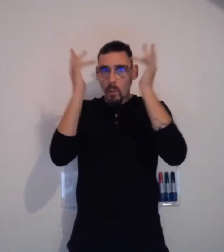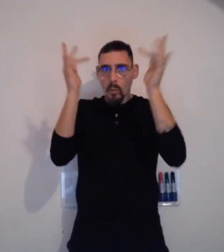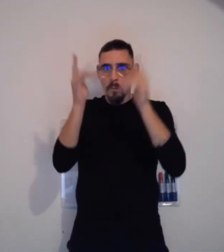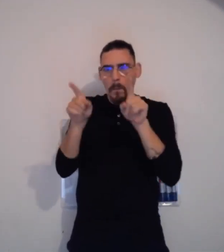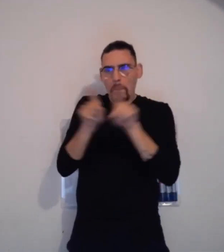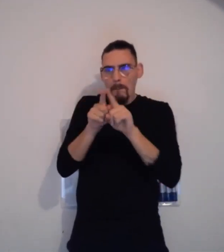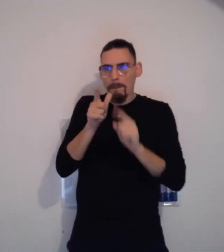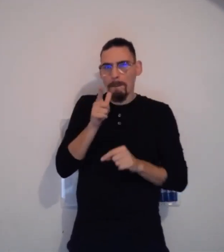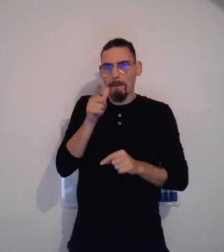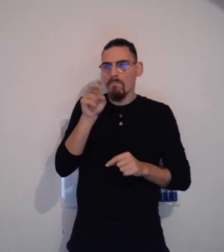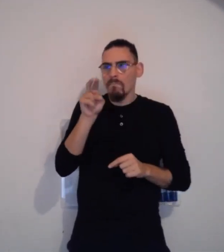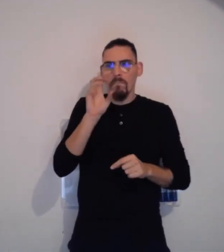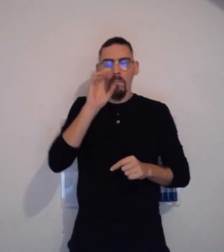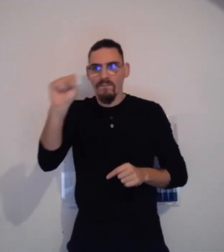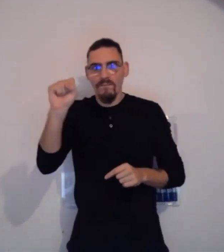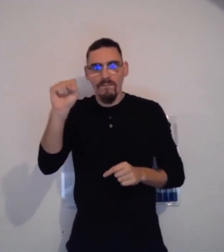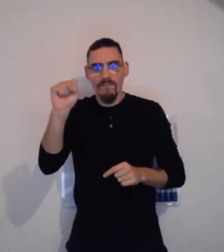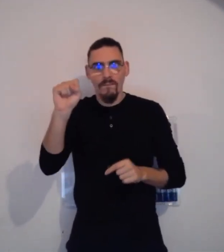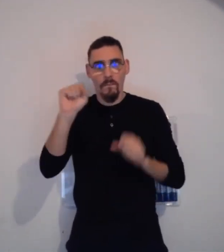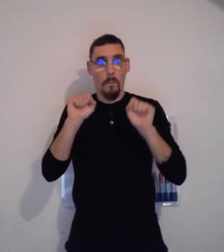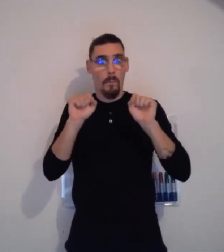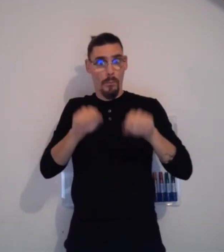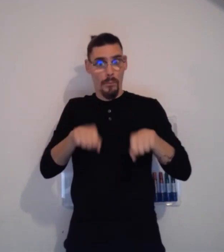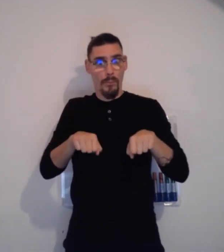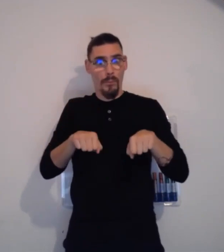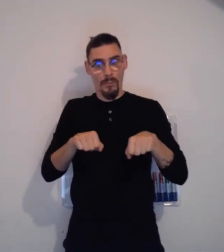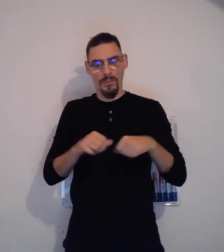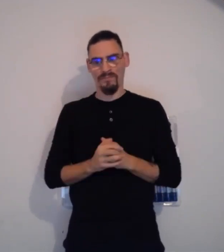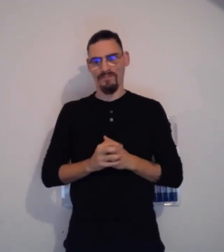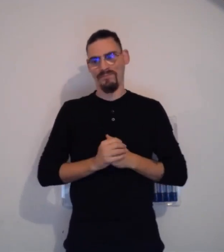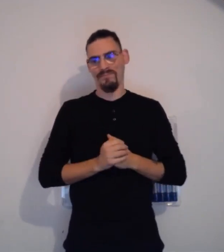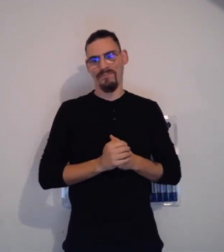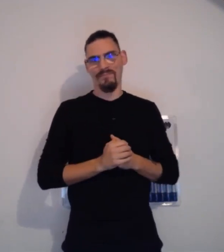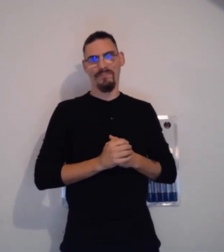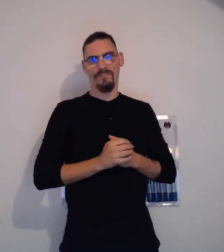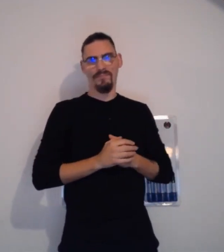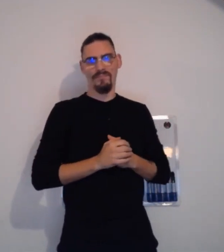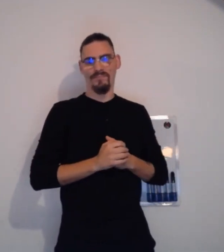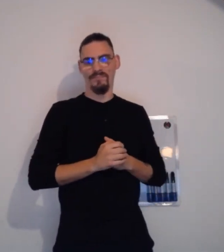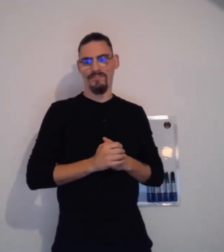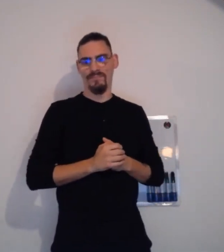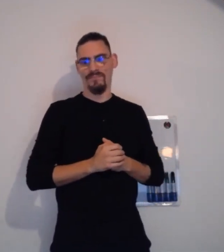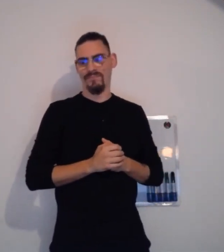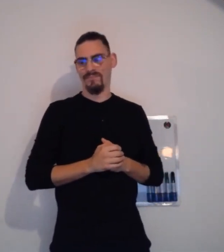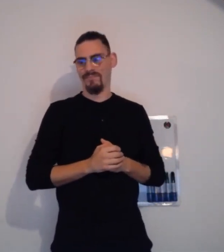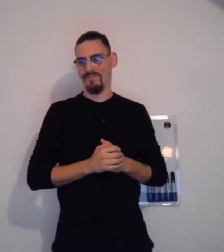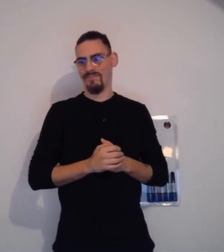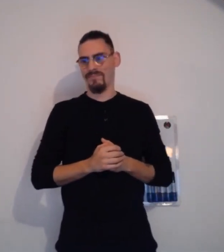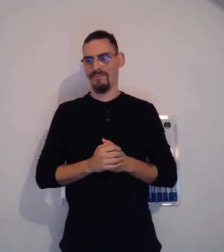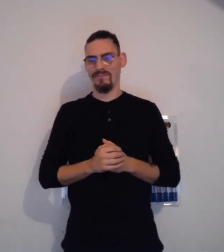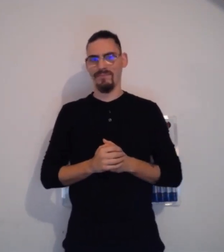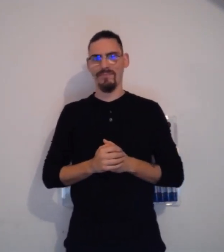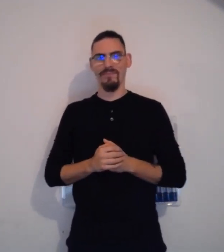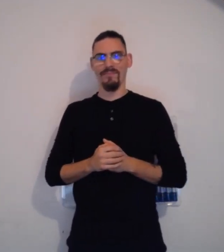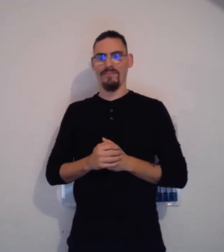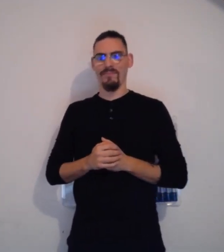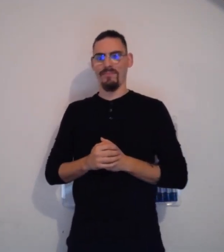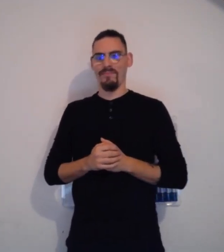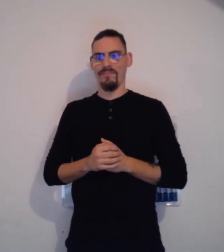sourdes, on peut facilement deviner qui est sourd. Puisqu'en fait, nous avons la même culture. Donc, il est plus facile pour nous de nous reconnaître.